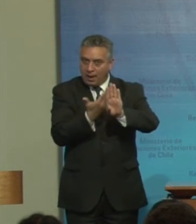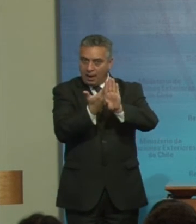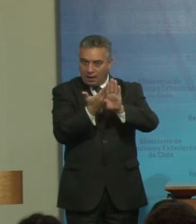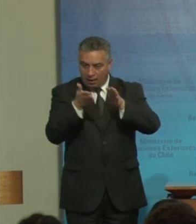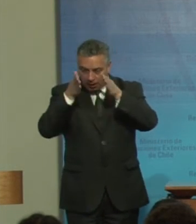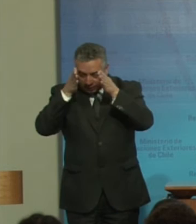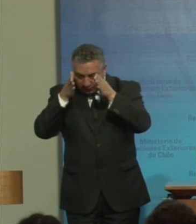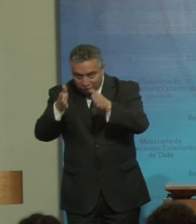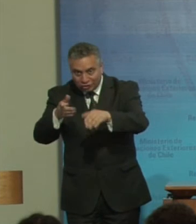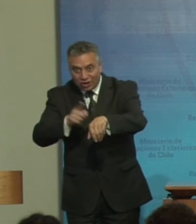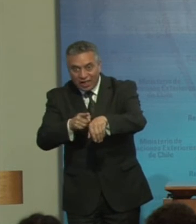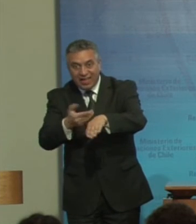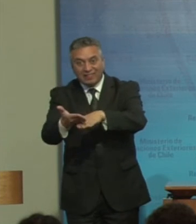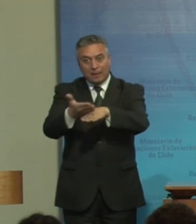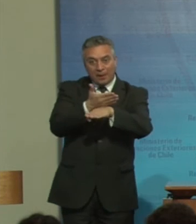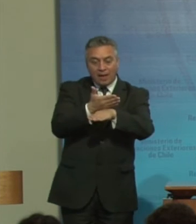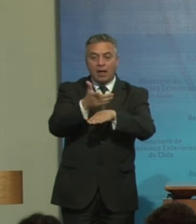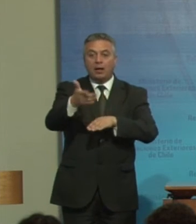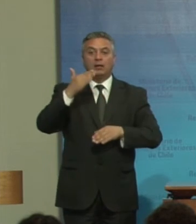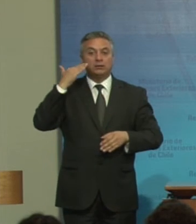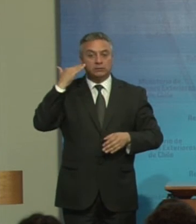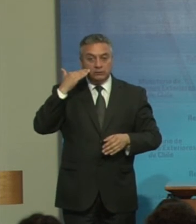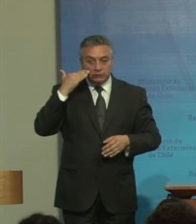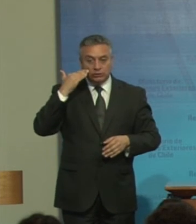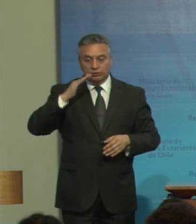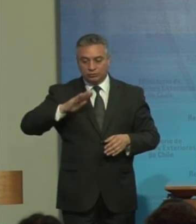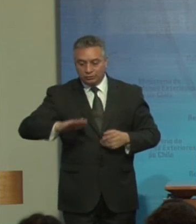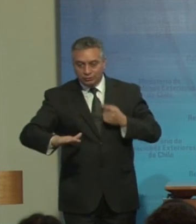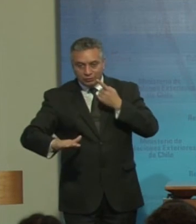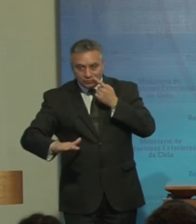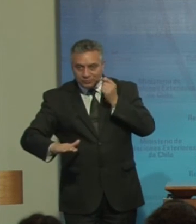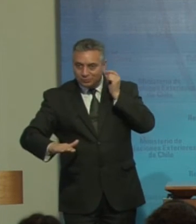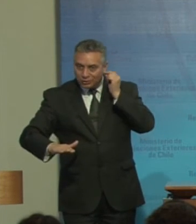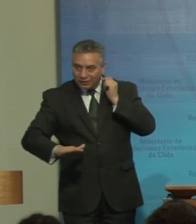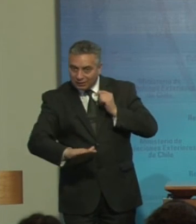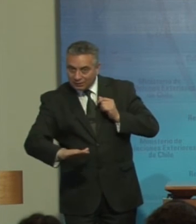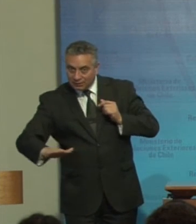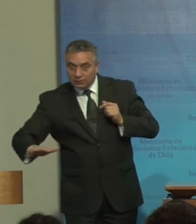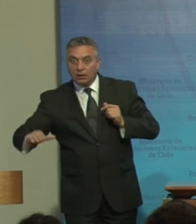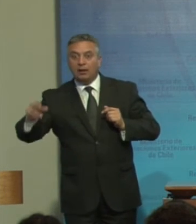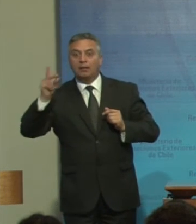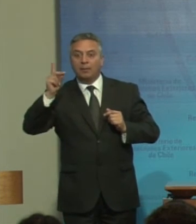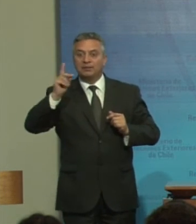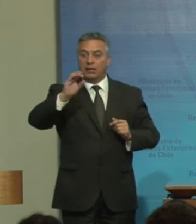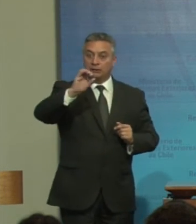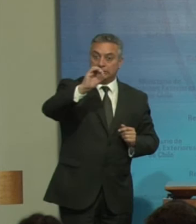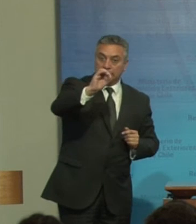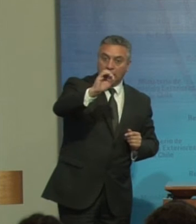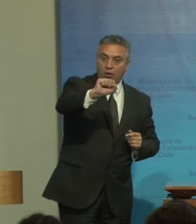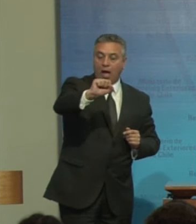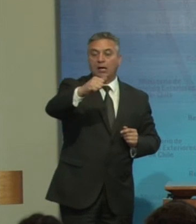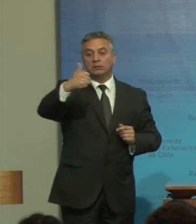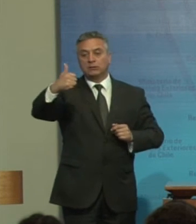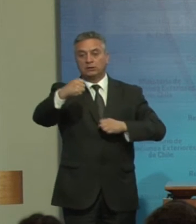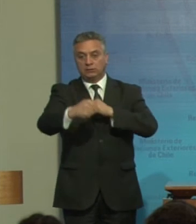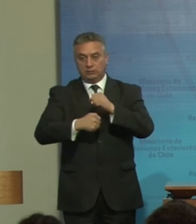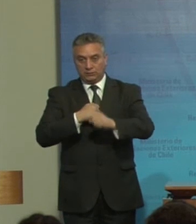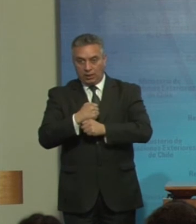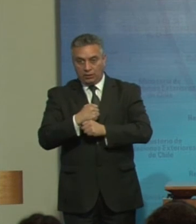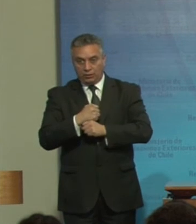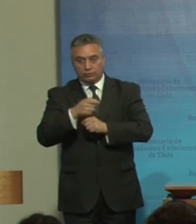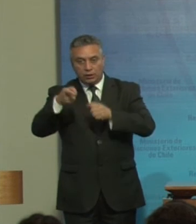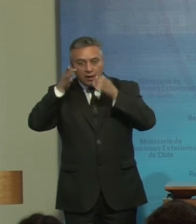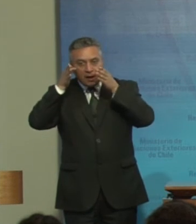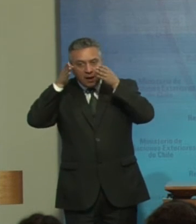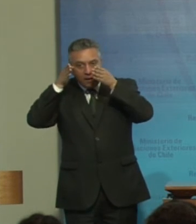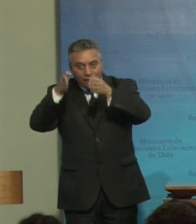Para las niñas Niños Adolescentes Con discapacidad De 0 a 6 años Con un